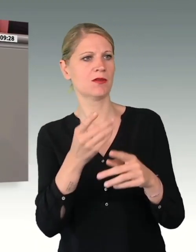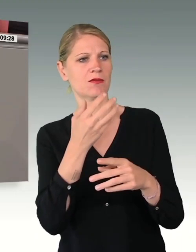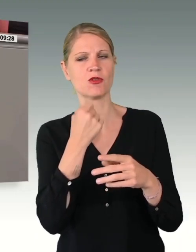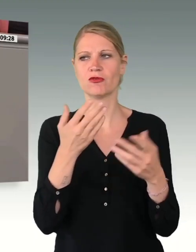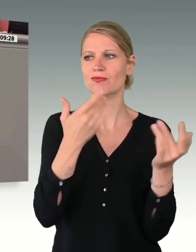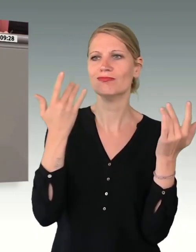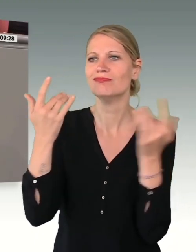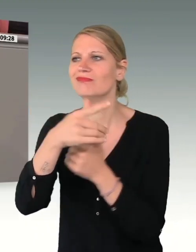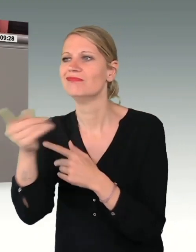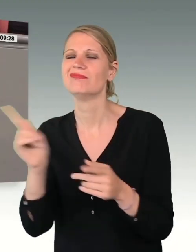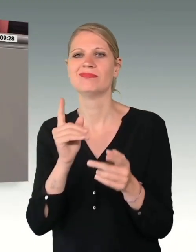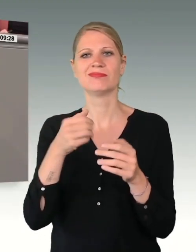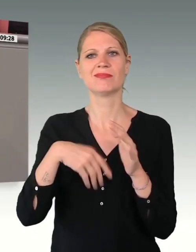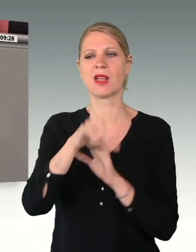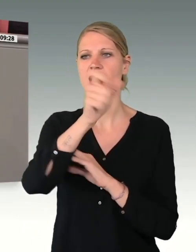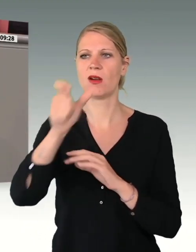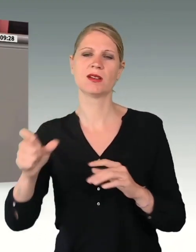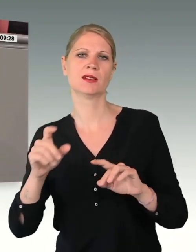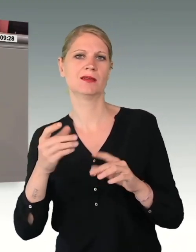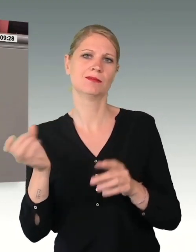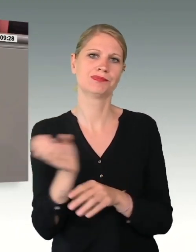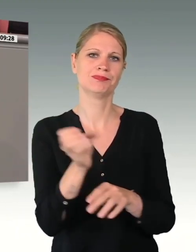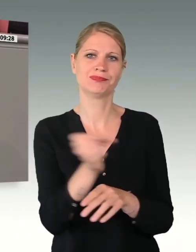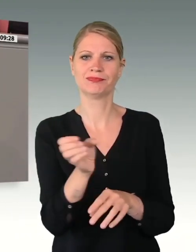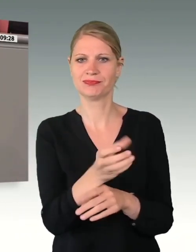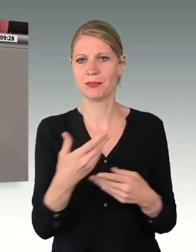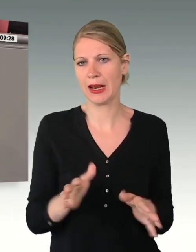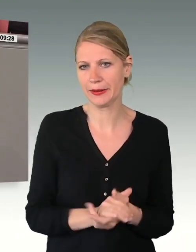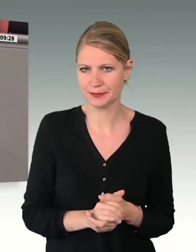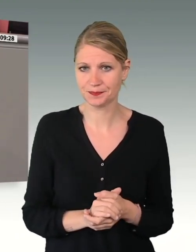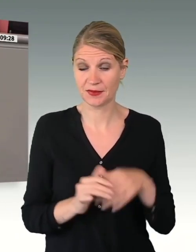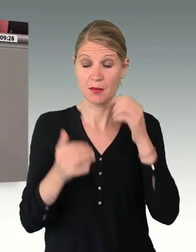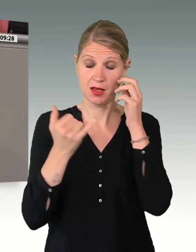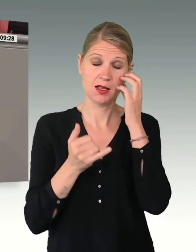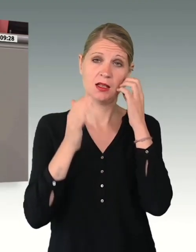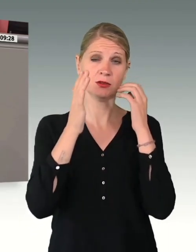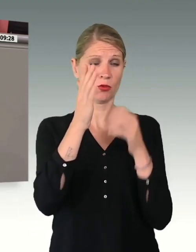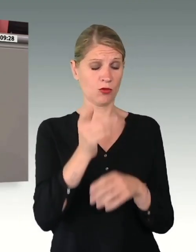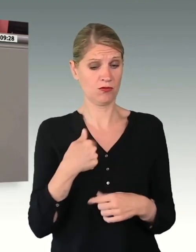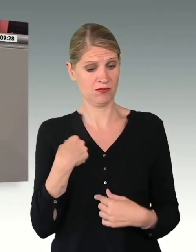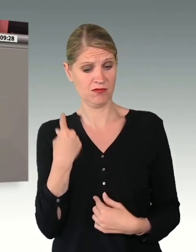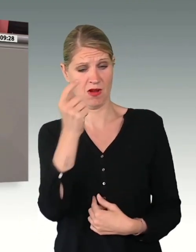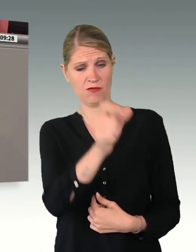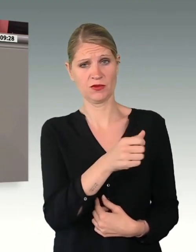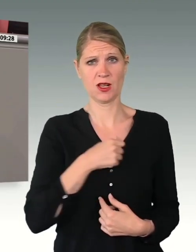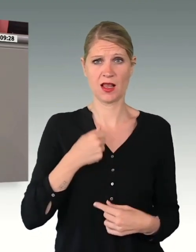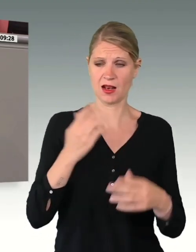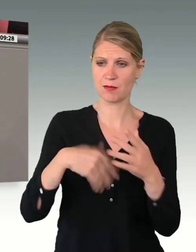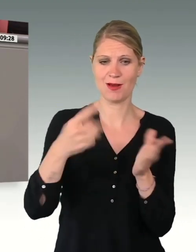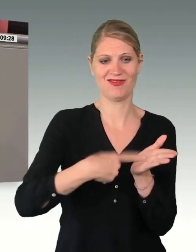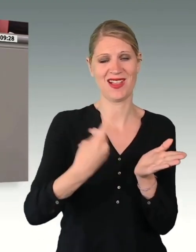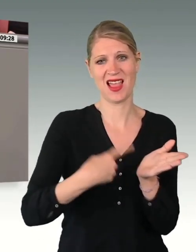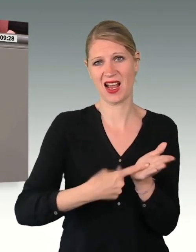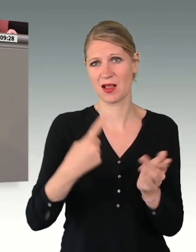Soldatinnen und Soldaten jetzt und in der Zukunft verlangen werden, dann ist es unabdingbar, dass wir auch bessere soziale